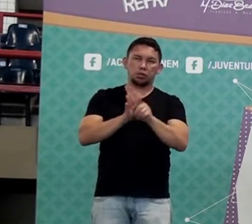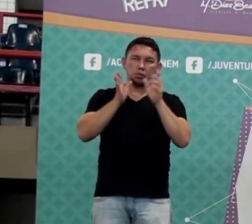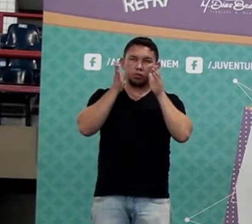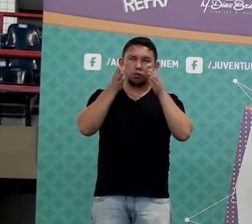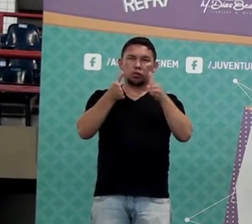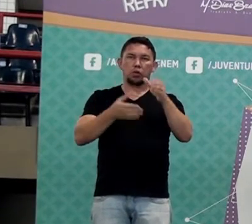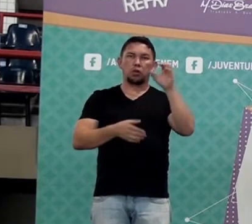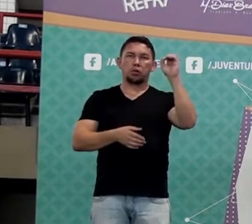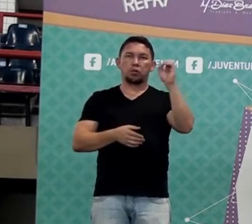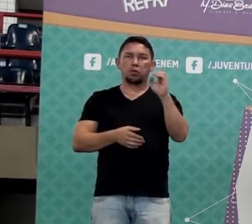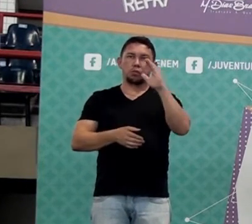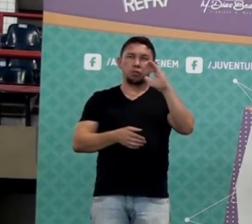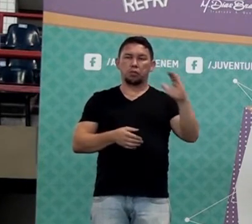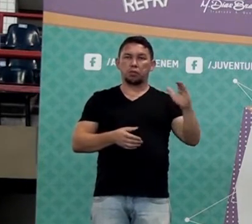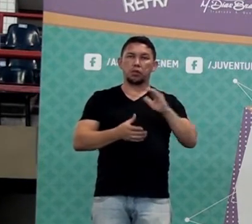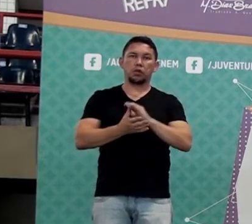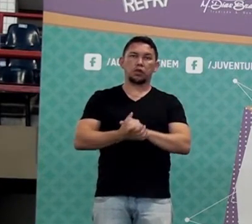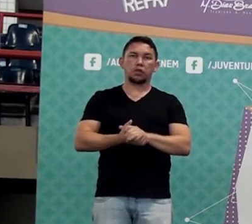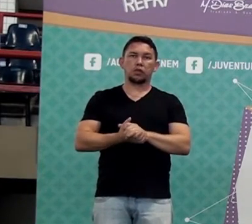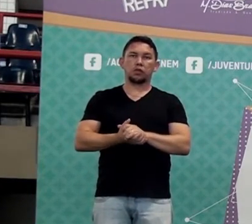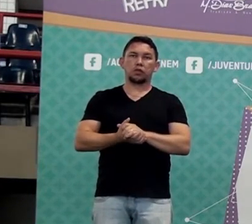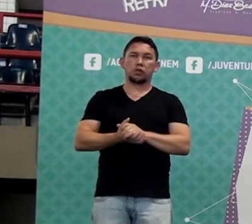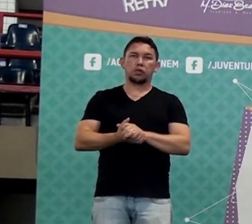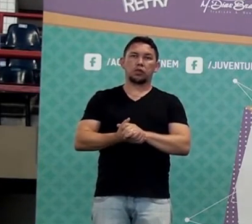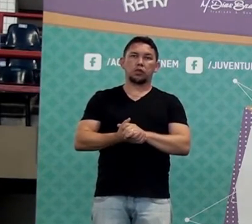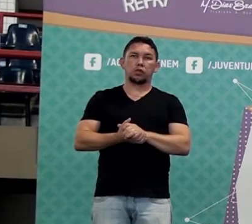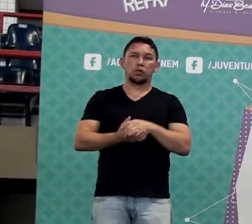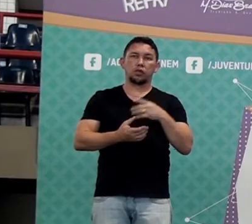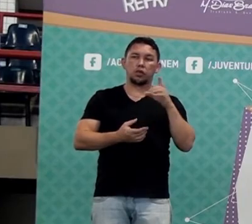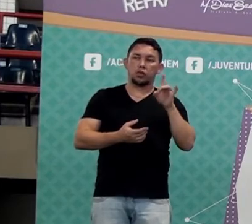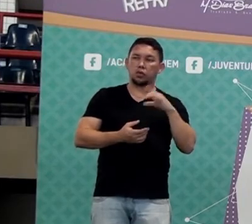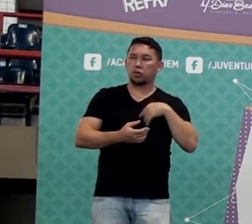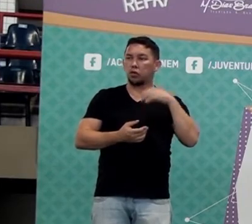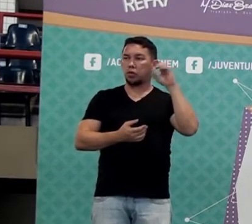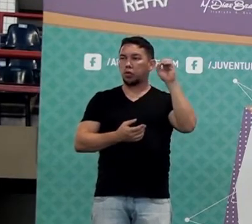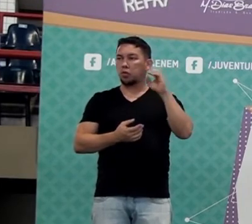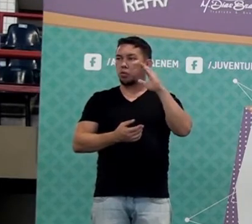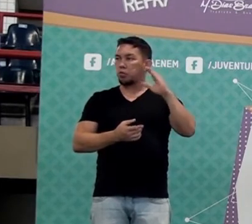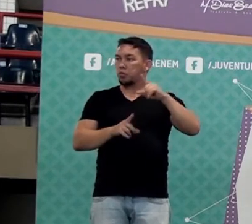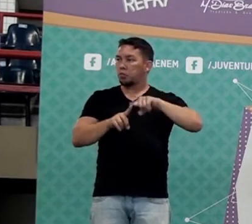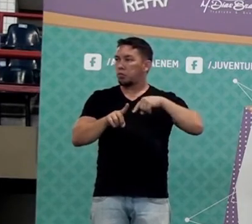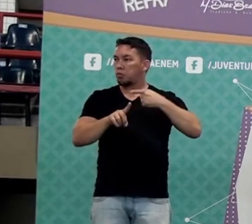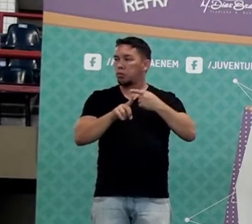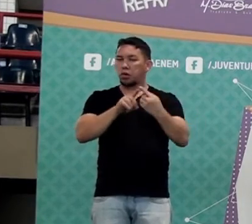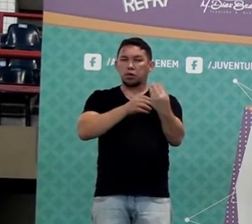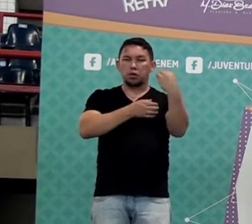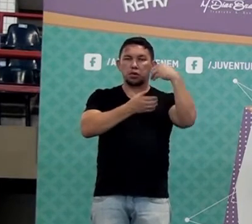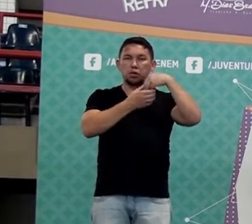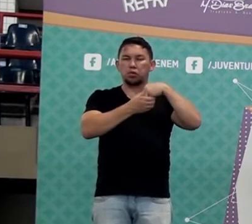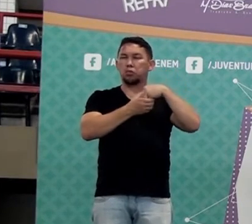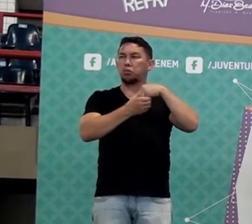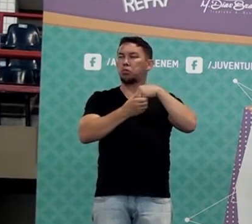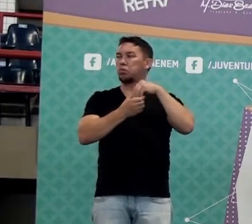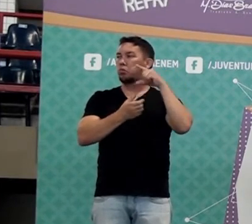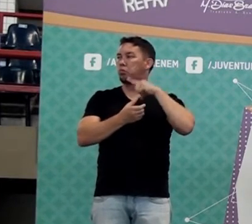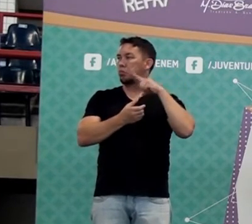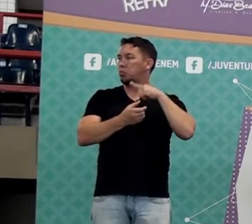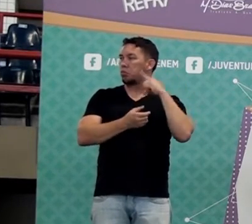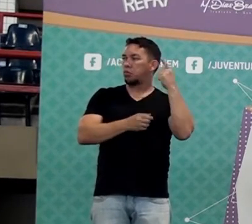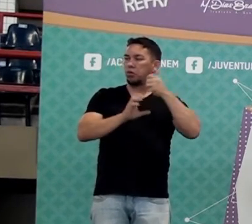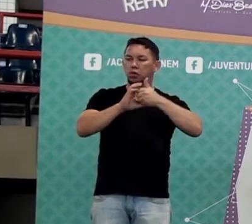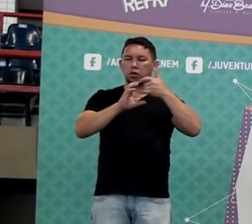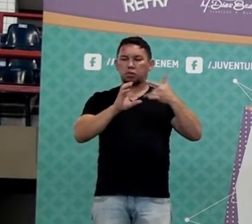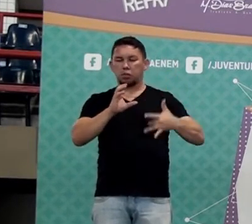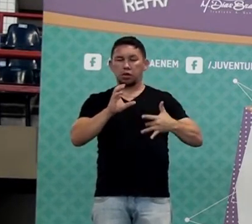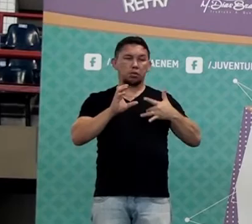envolvem porcentagem. Não propriamente a porcentagem, mas dentro de outros aspectos que o Enem gosta de